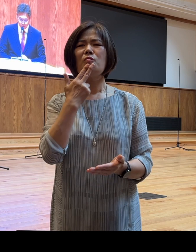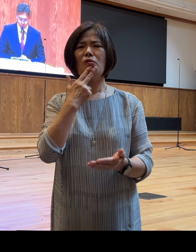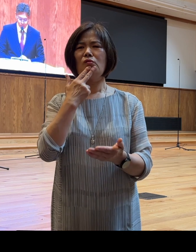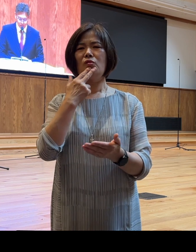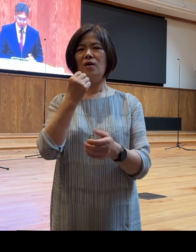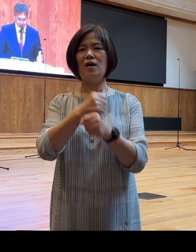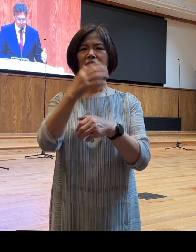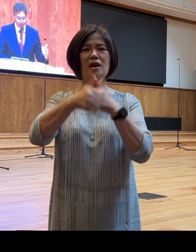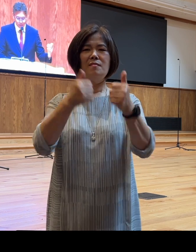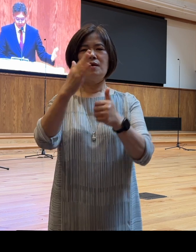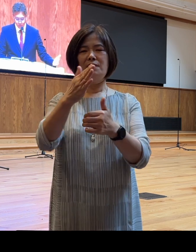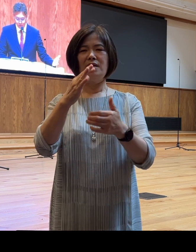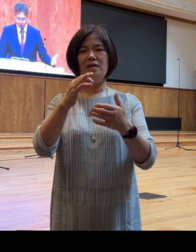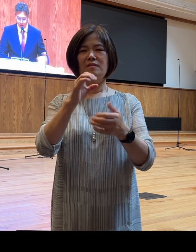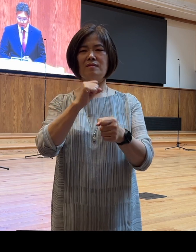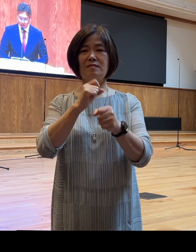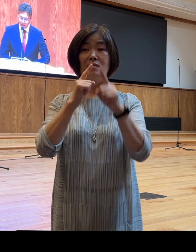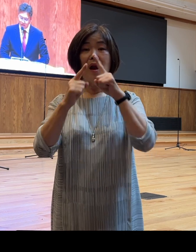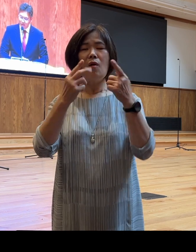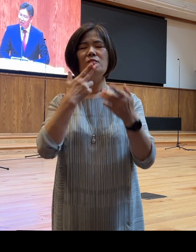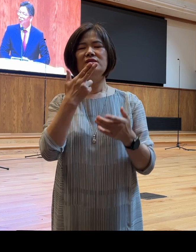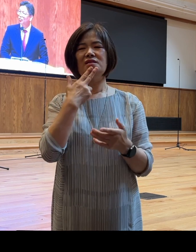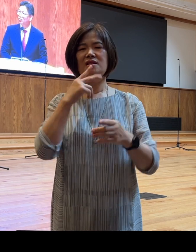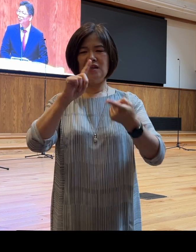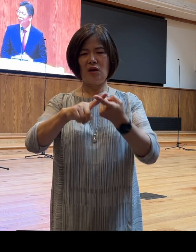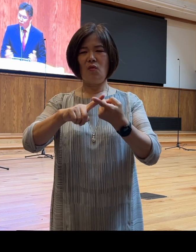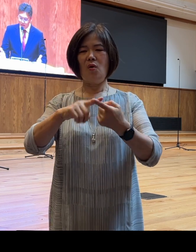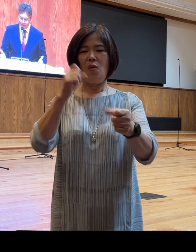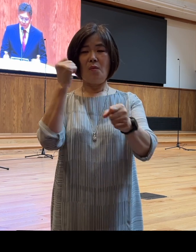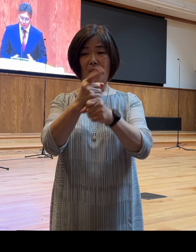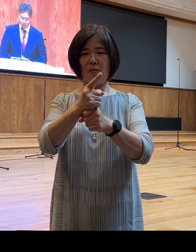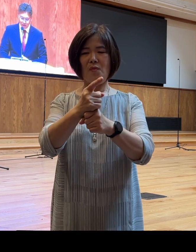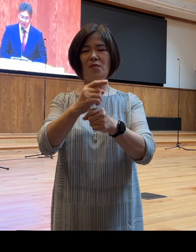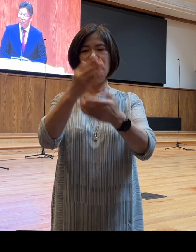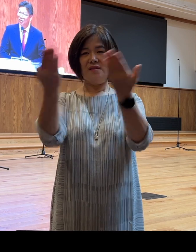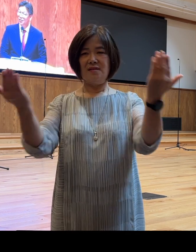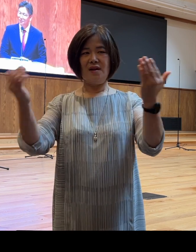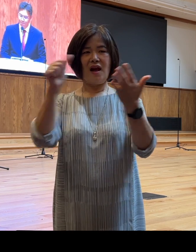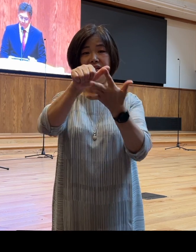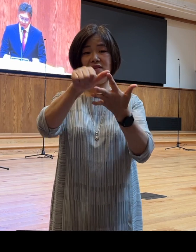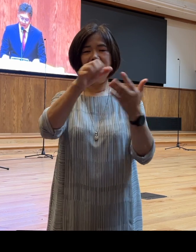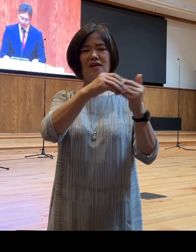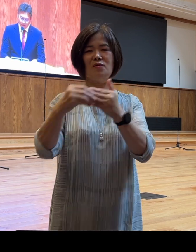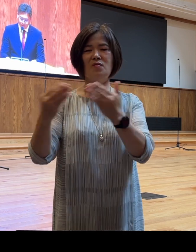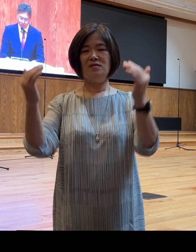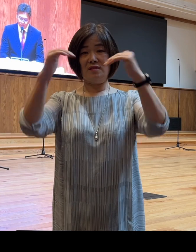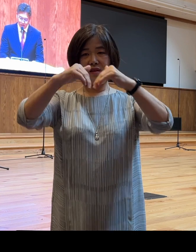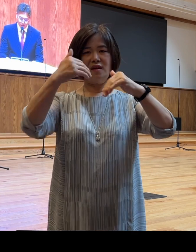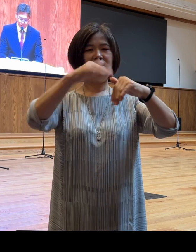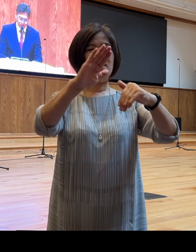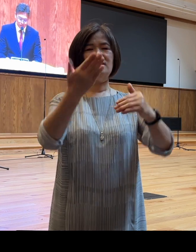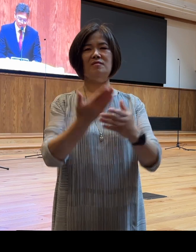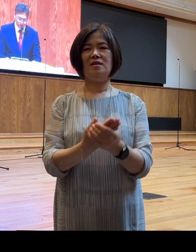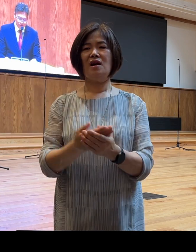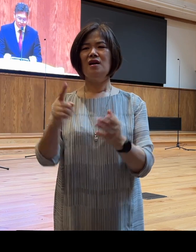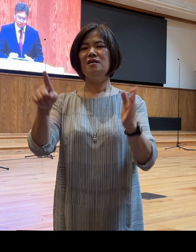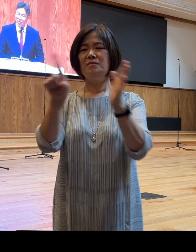다음날 바로 이삭을 데리고 모리아산으로 향해 갑니다 그의 믿음에 대해서 히브리서 11장